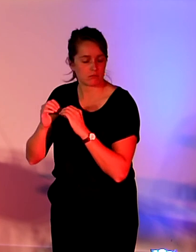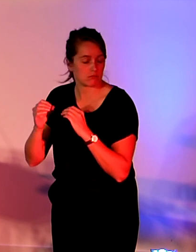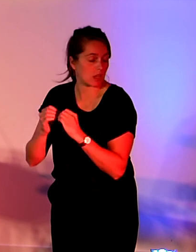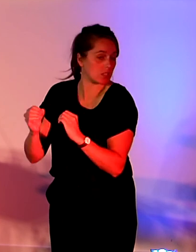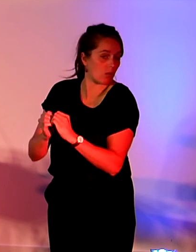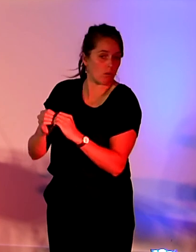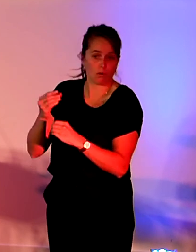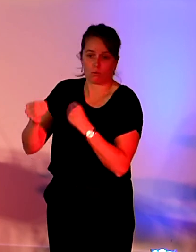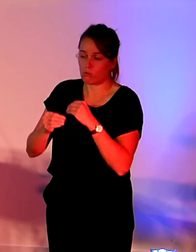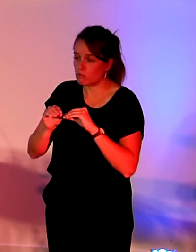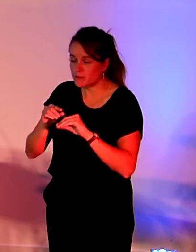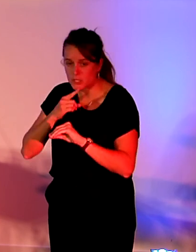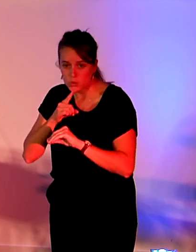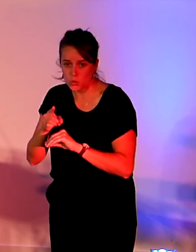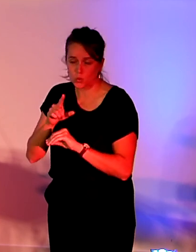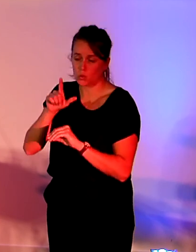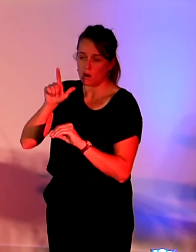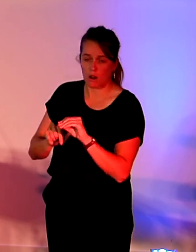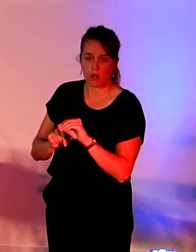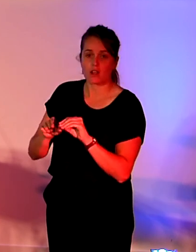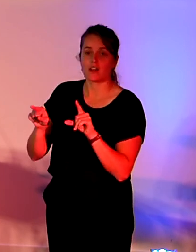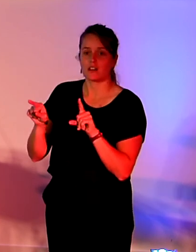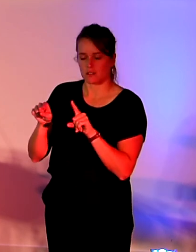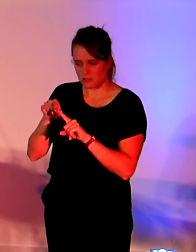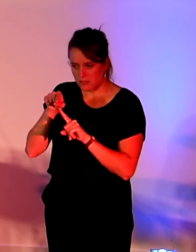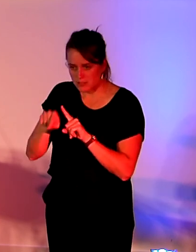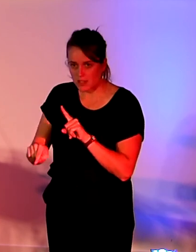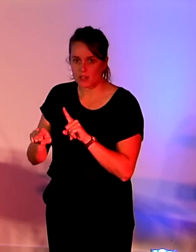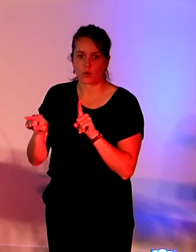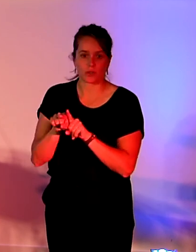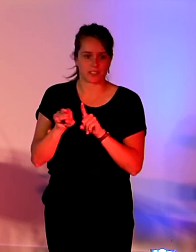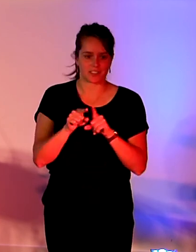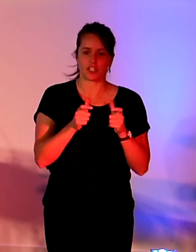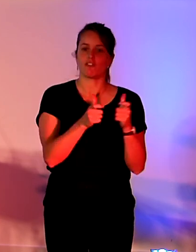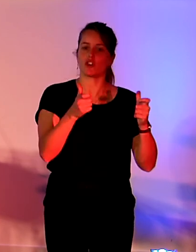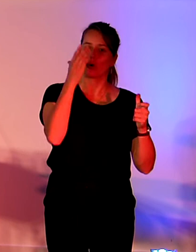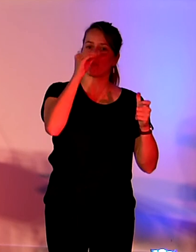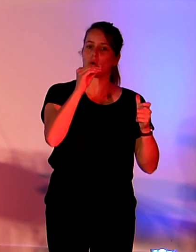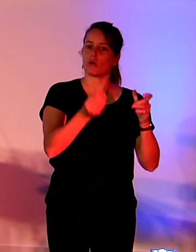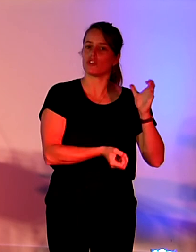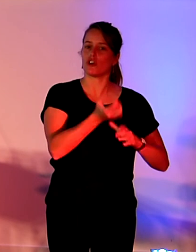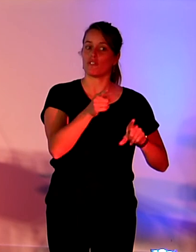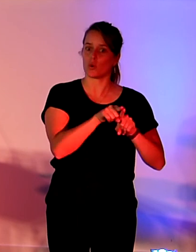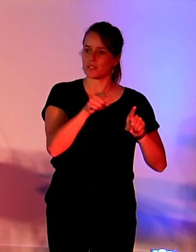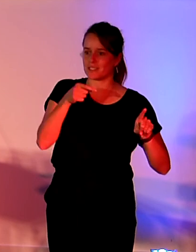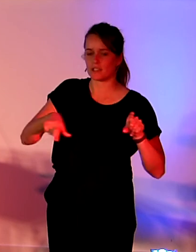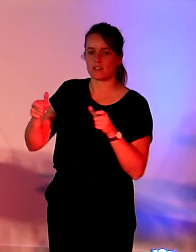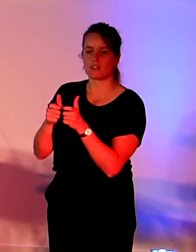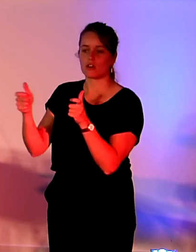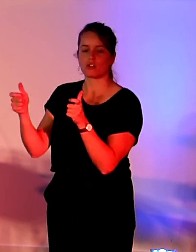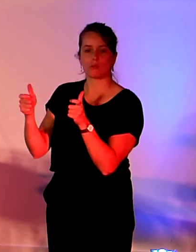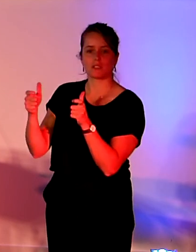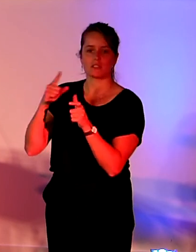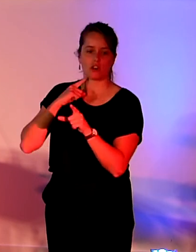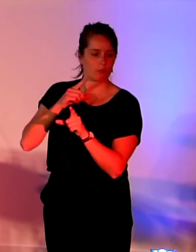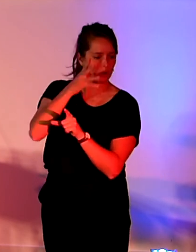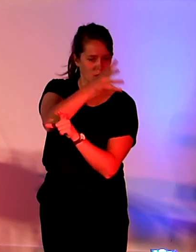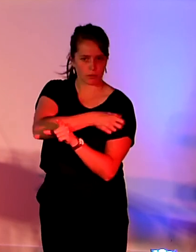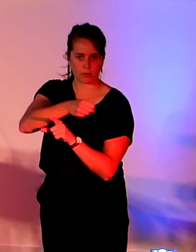reconditionneurs en plus des vendeurs professionnels et les réparateurs comme des destinataires des pièces détachées.